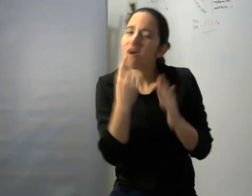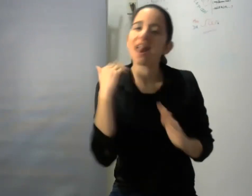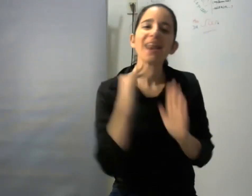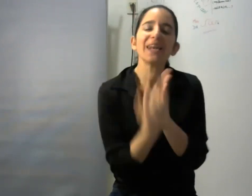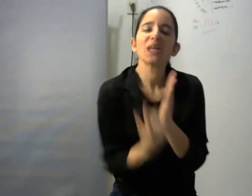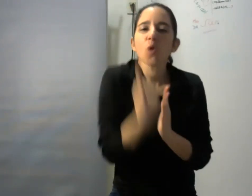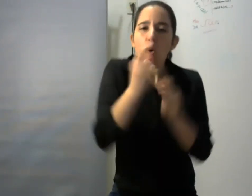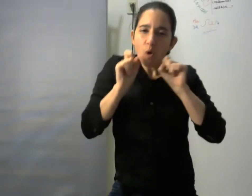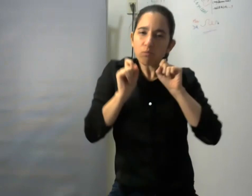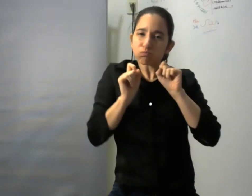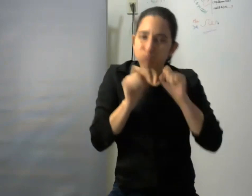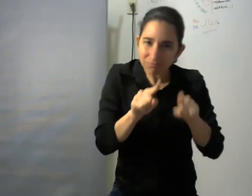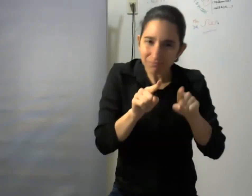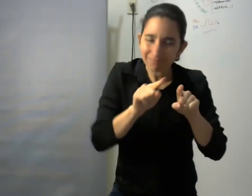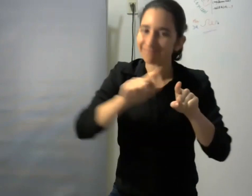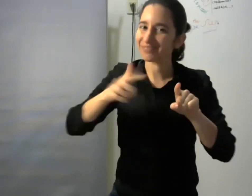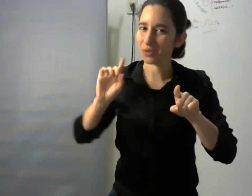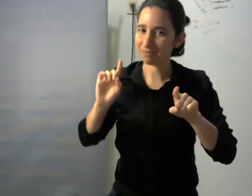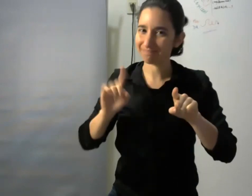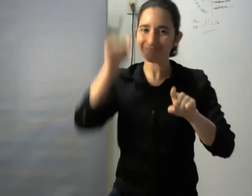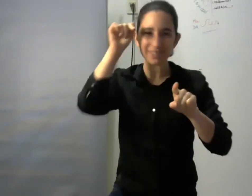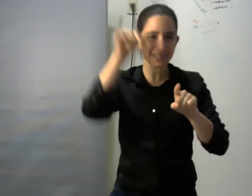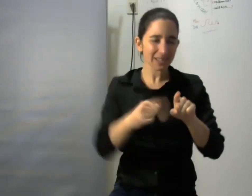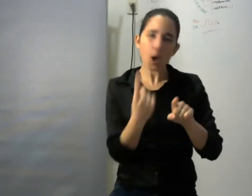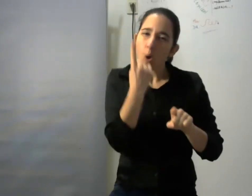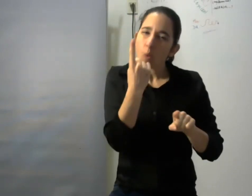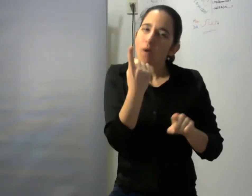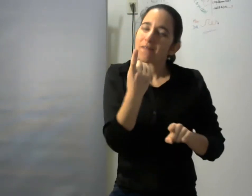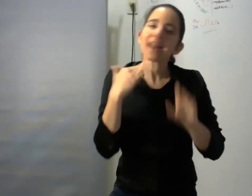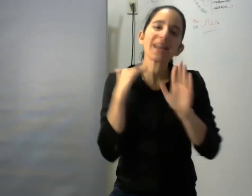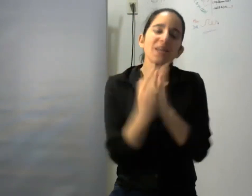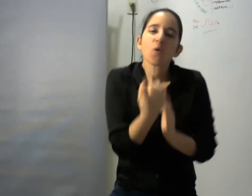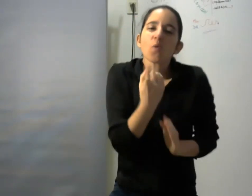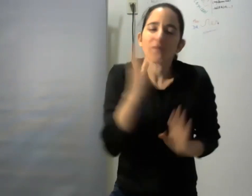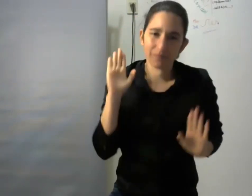reflexión sobre el derecho universitario derecho a la educación superior y la discapacidad